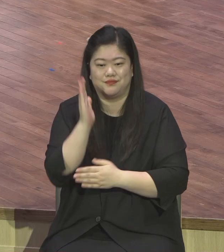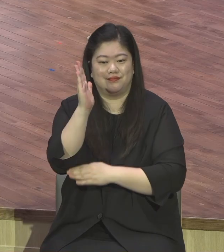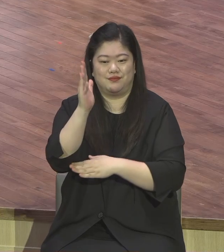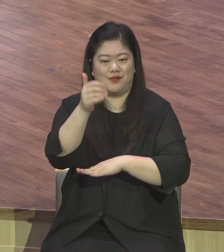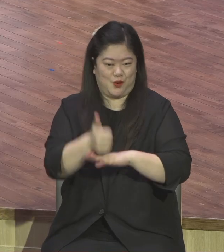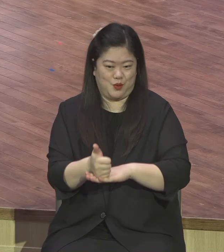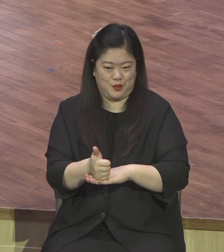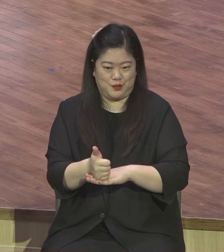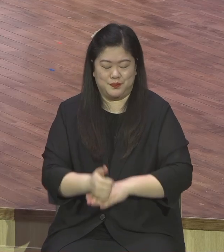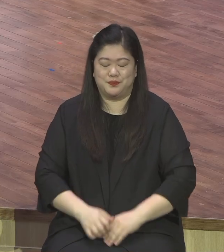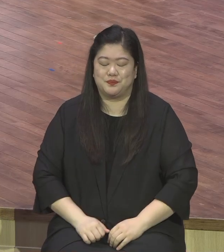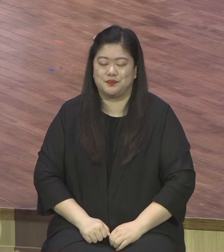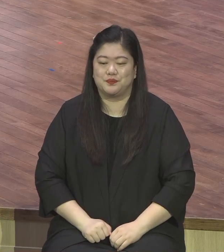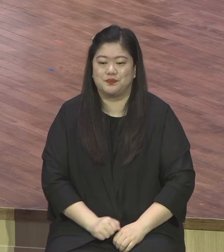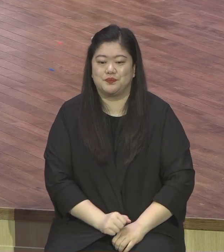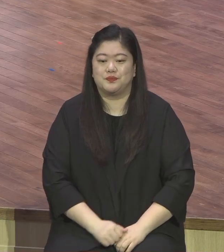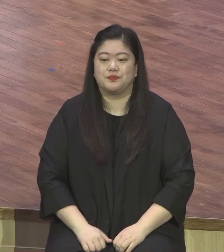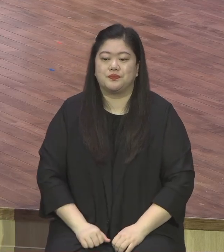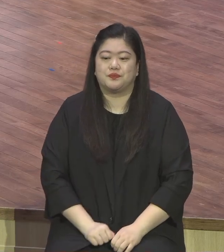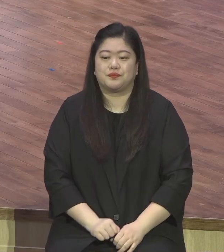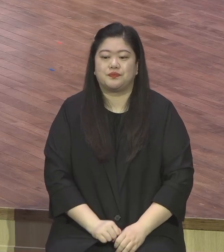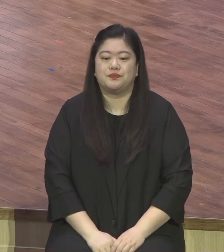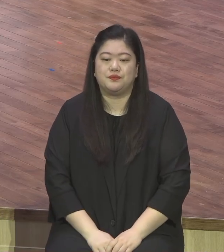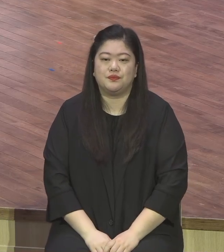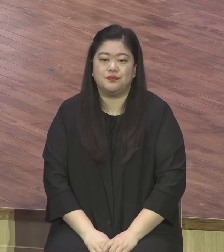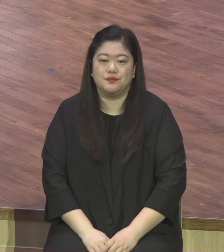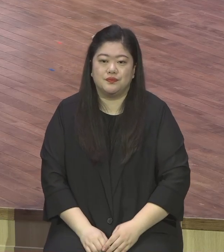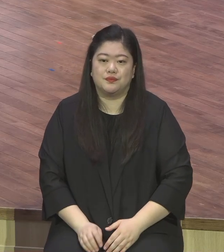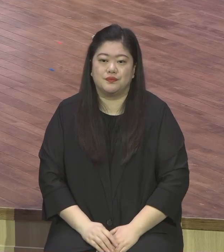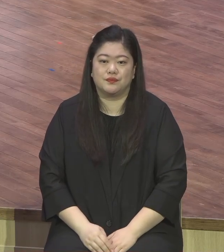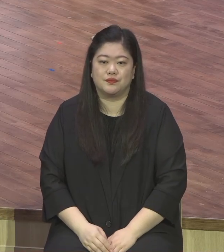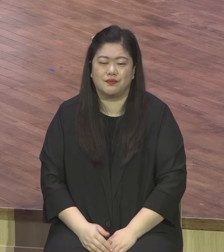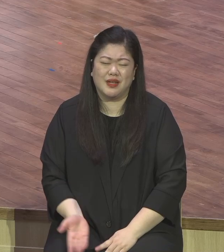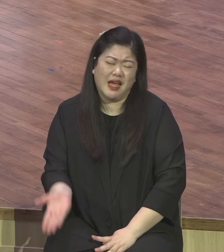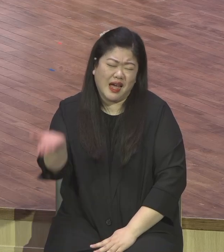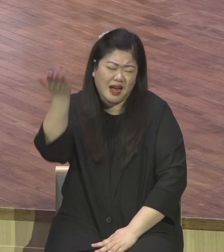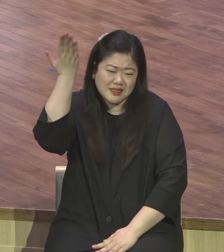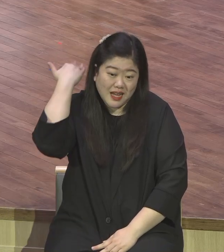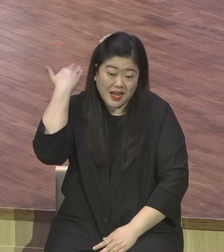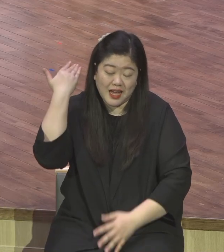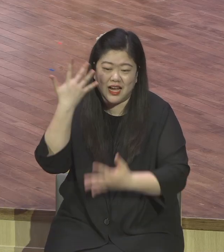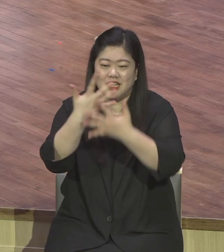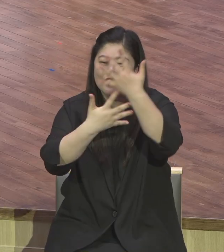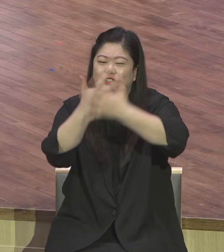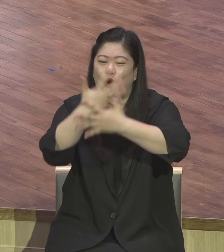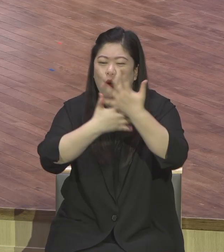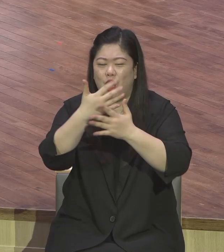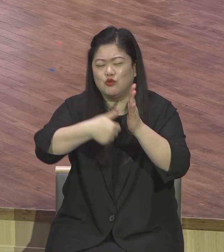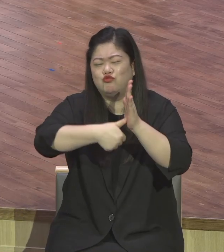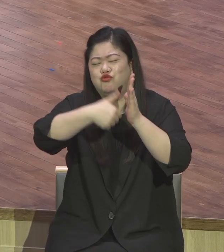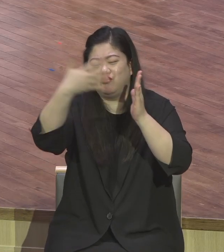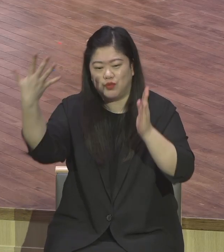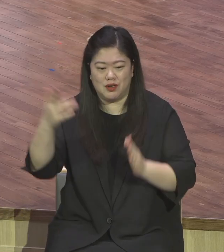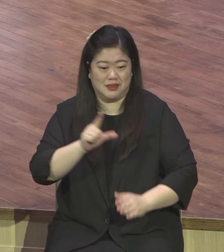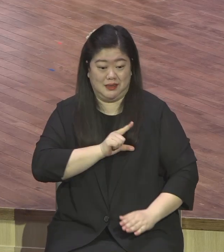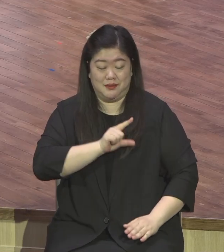과거 전 세계적으로 히트를 친 영화가 히트친 영화 다이 하드라는 영화였습니다 브루스